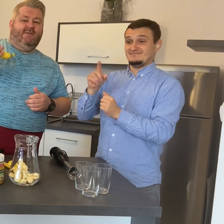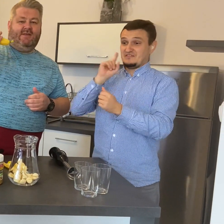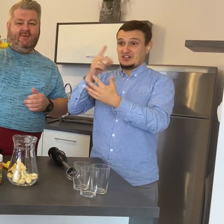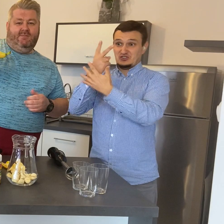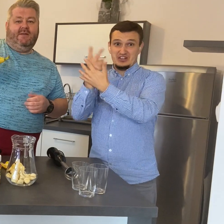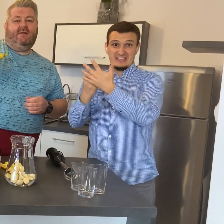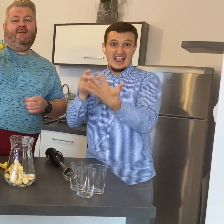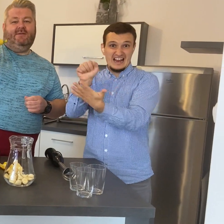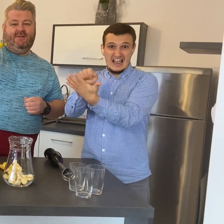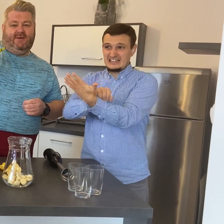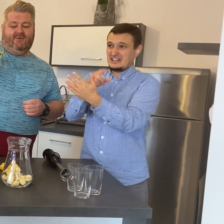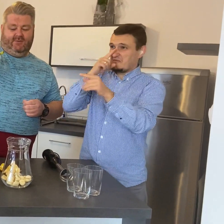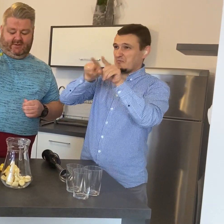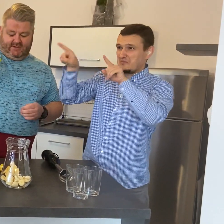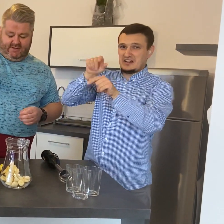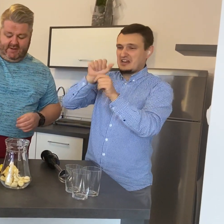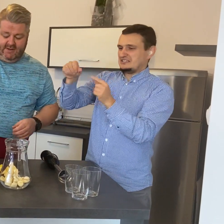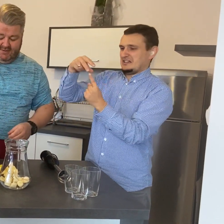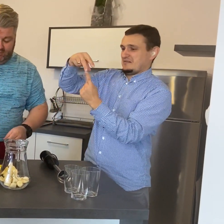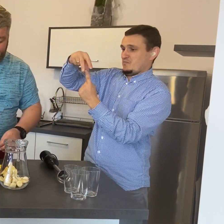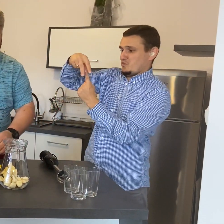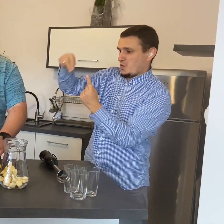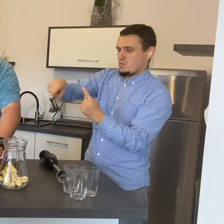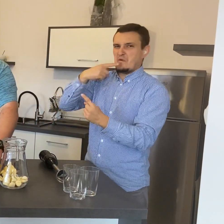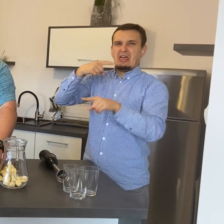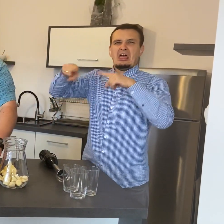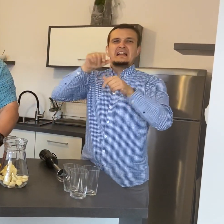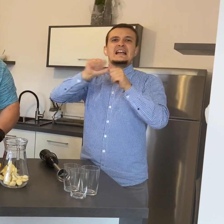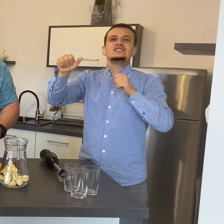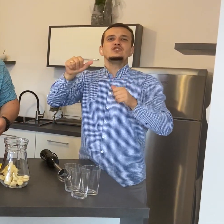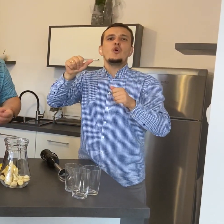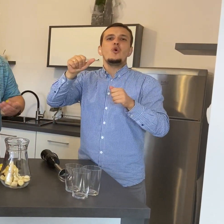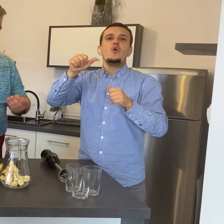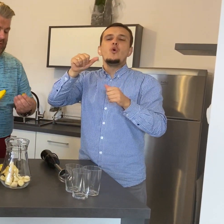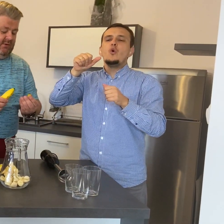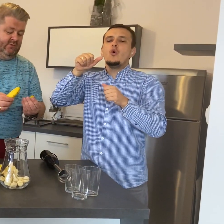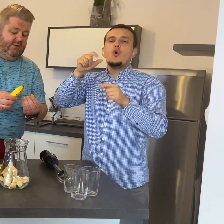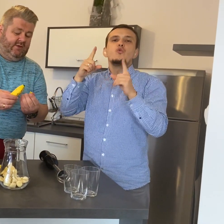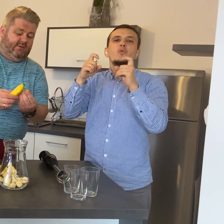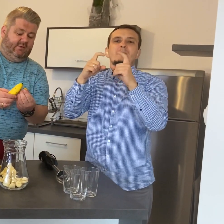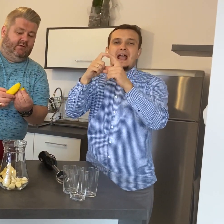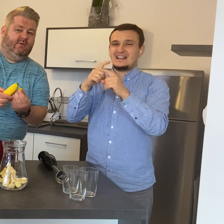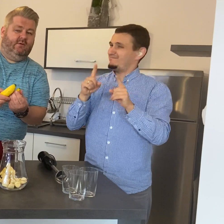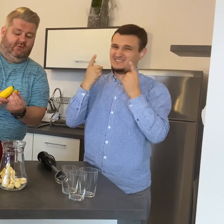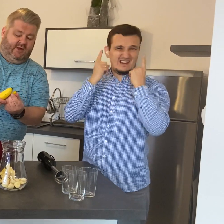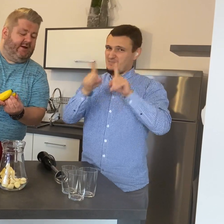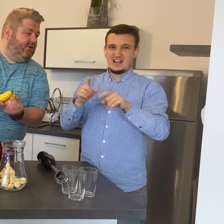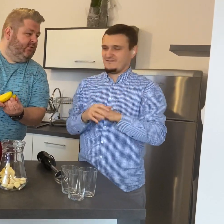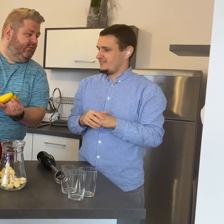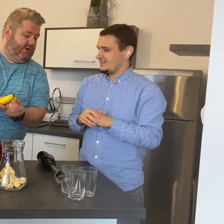Cały banan nadaje się do zjedzenia. Natomiast odcinamy dlatego, że jest czarna końcówka.